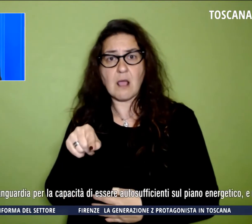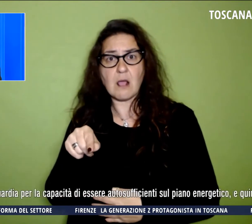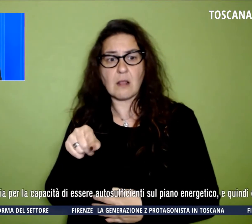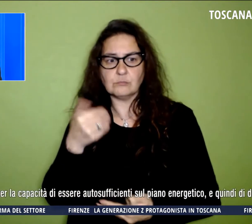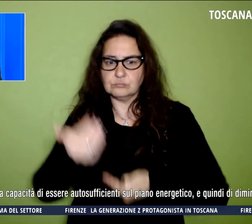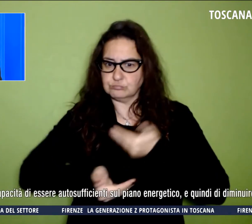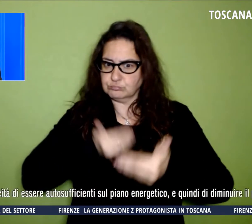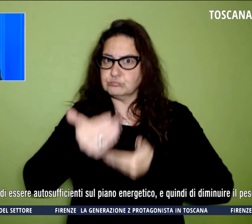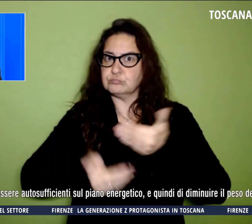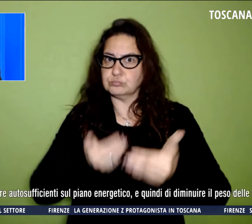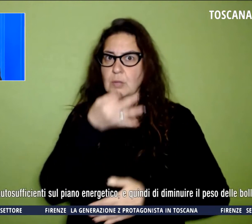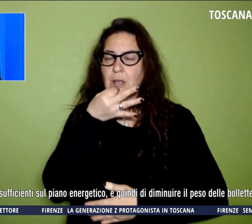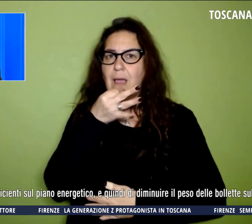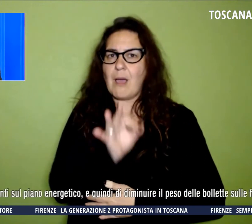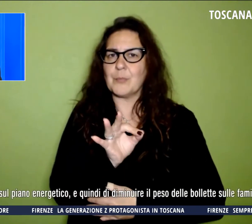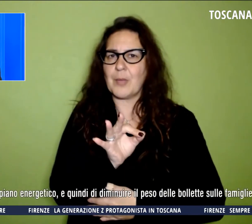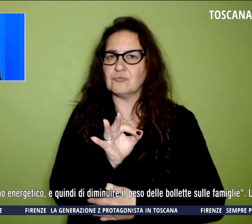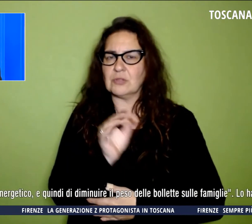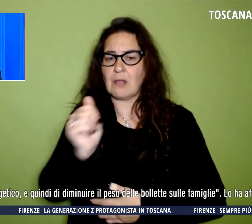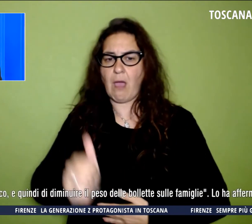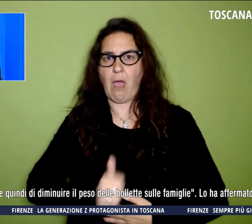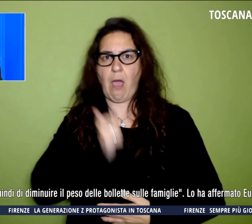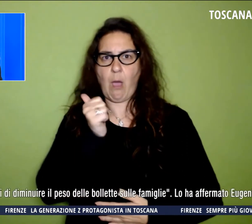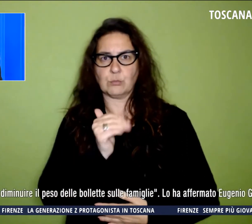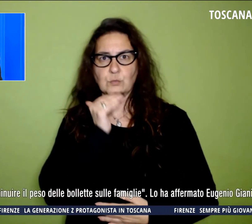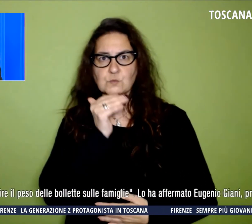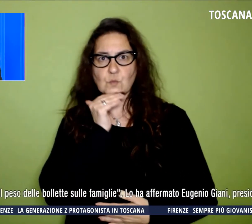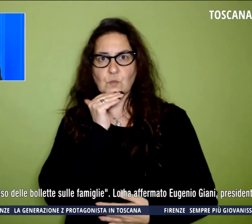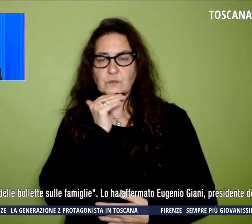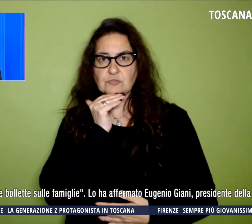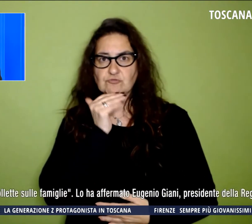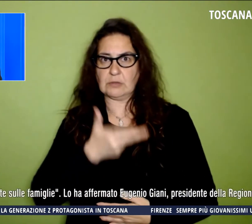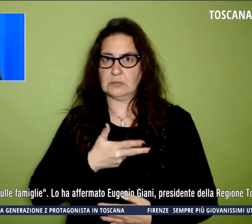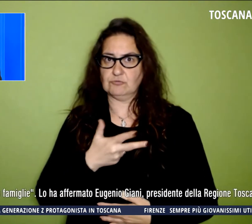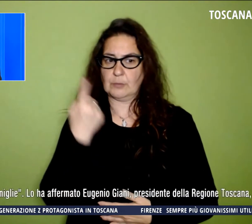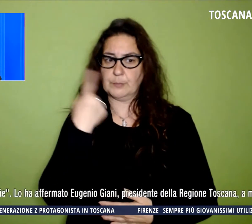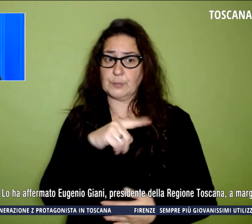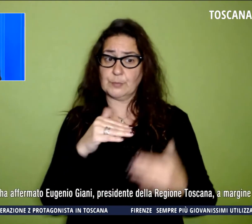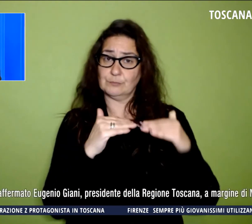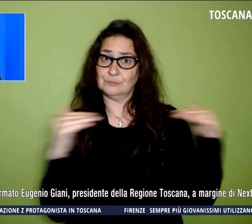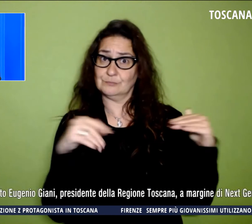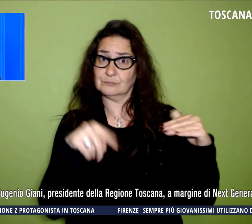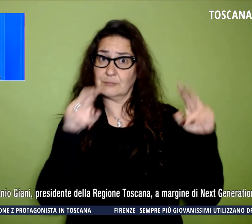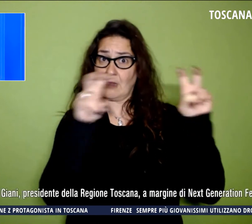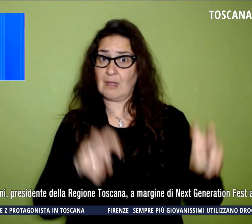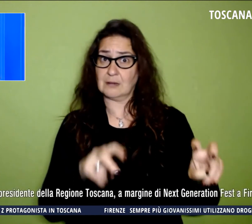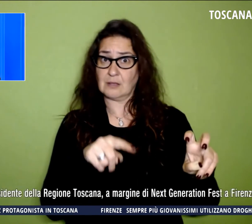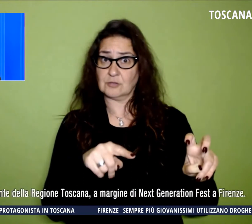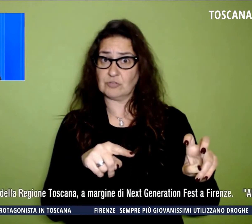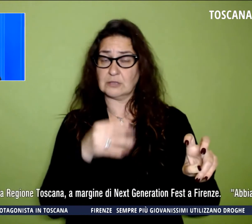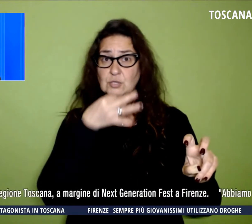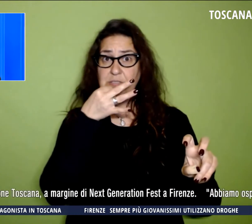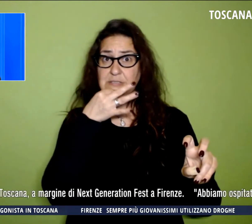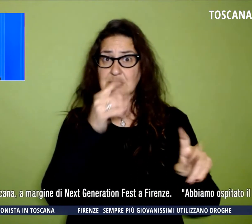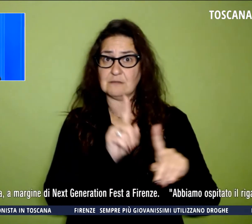capacità di essere autosufficiente sul piano energetico e quindi diminuire il peso delle